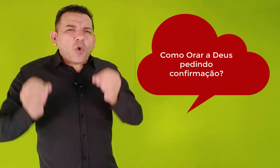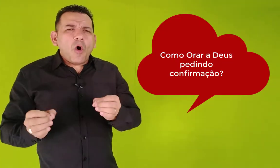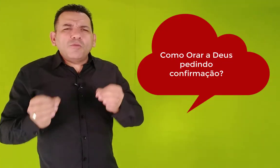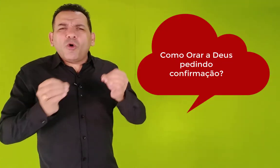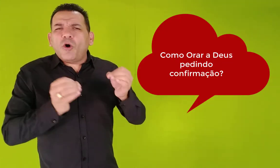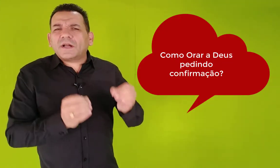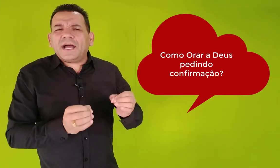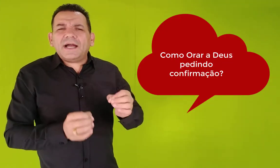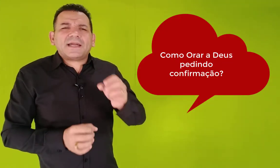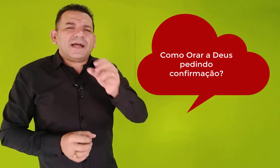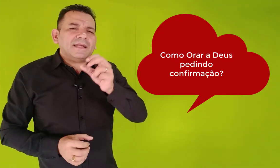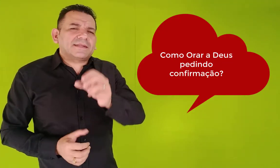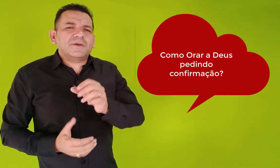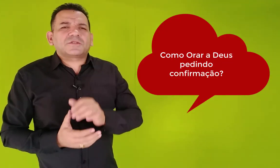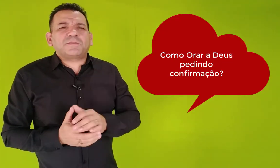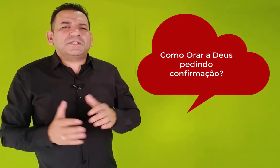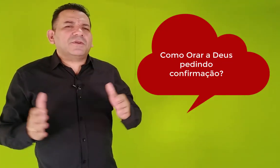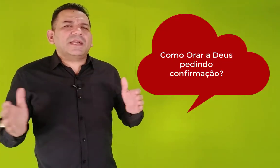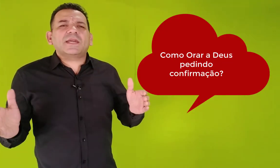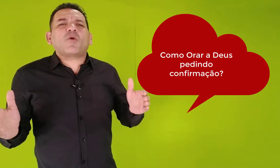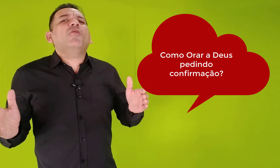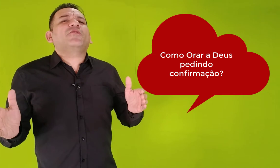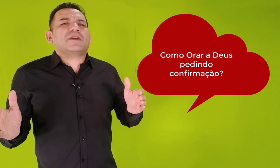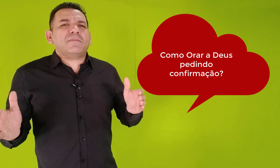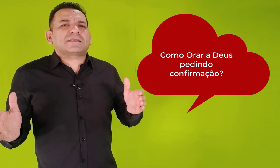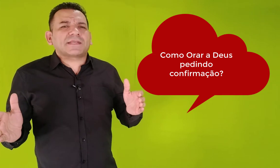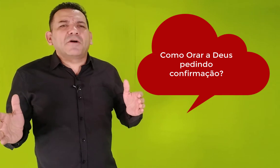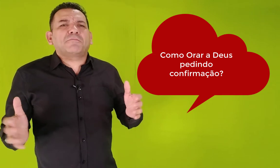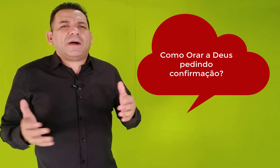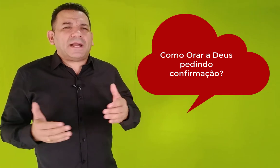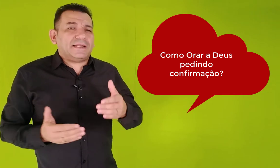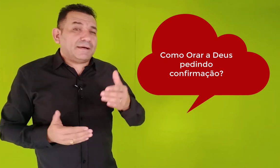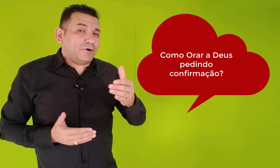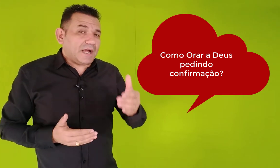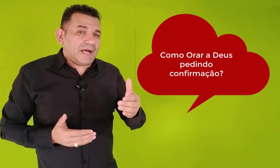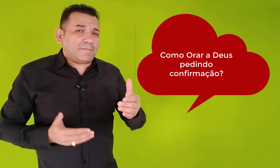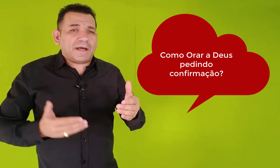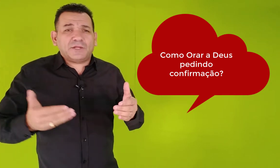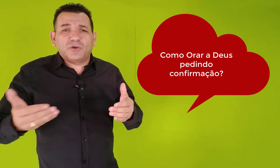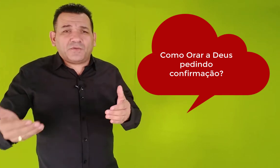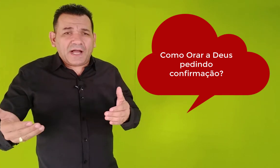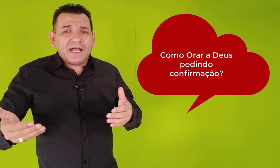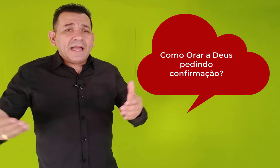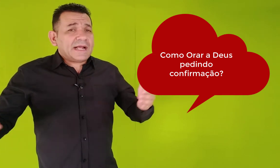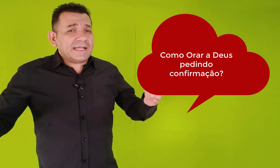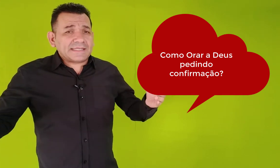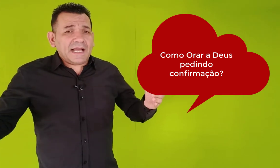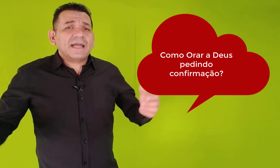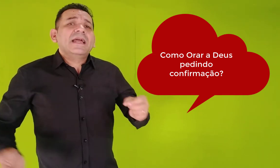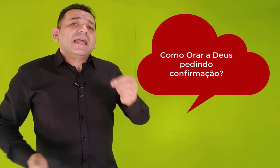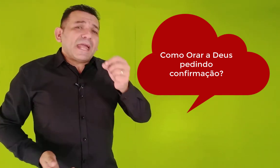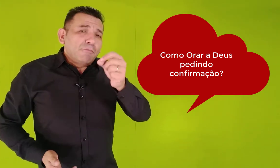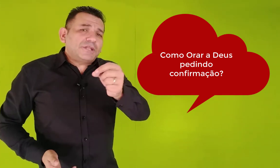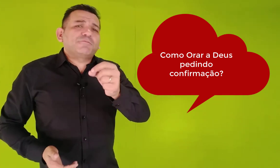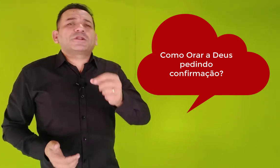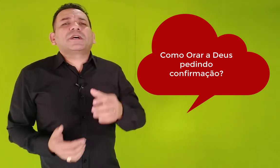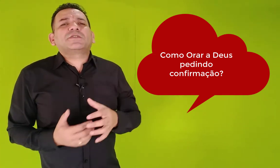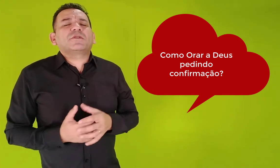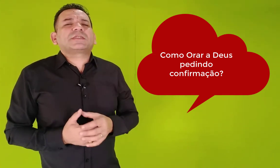Como orar a Deus, pedindo a Ele confirmação para namorar, para noivar, casar. É muito importante você